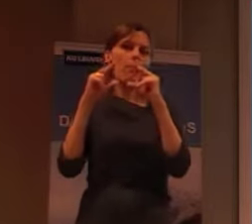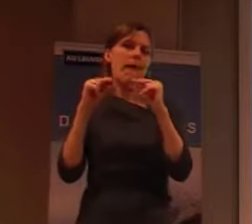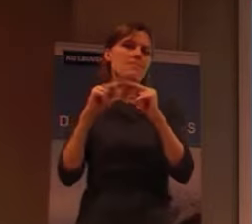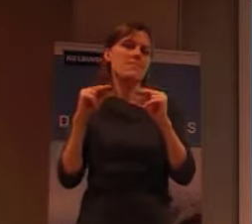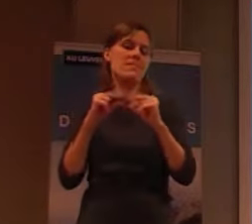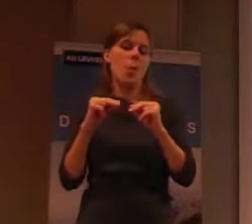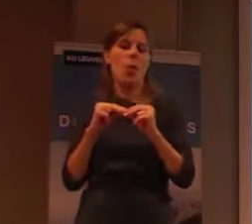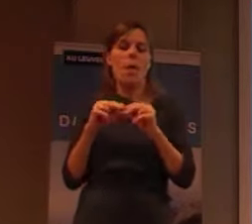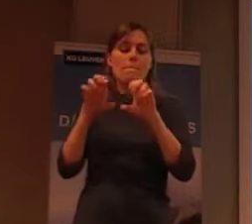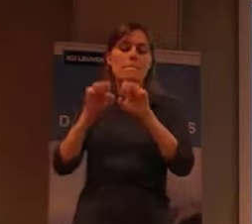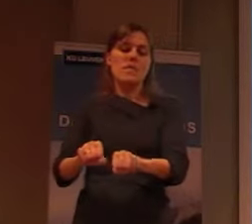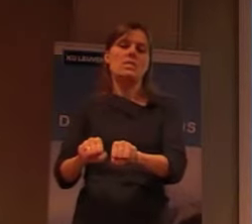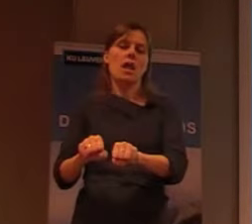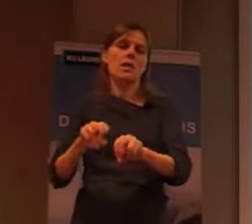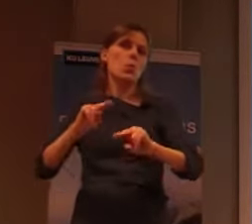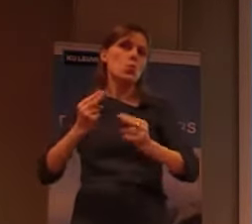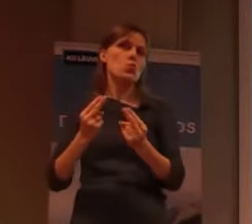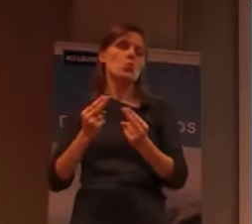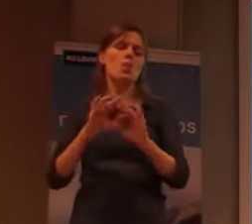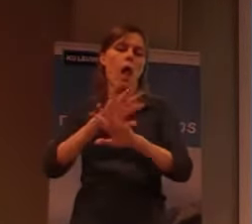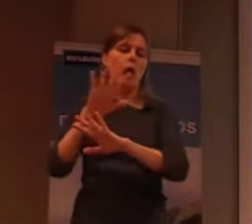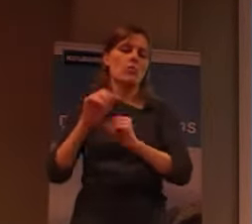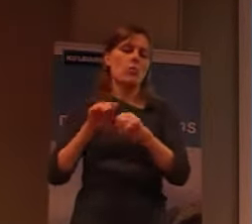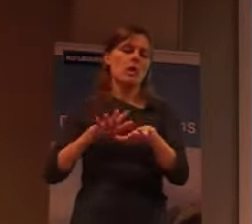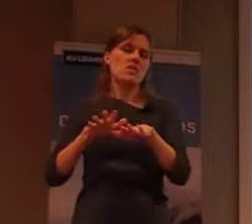manier waarop dat gebeurd is.